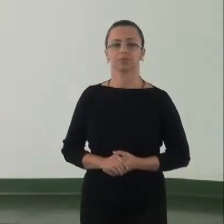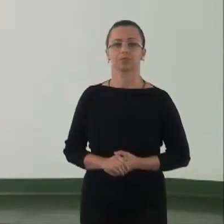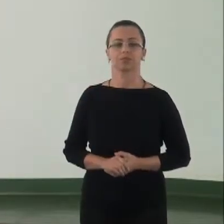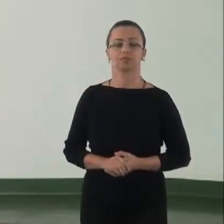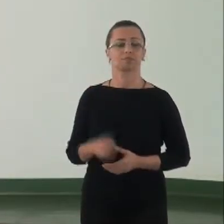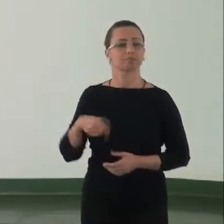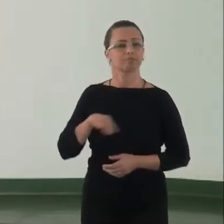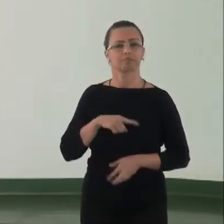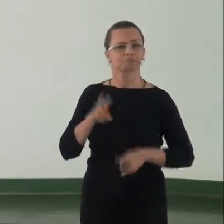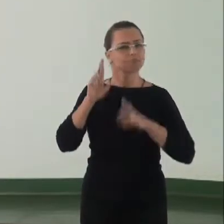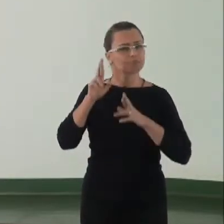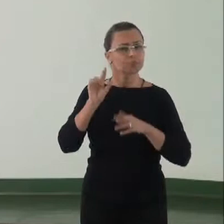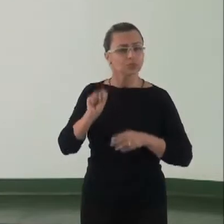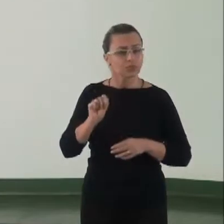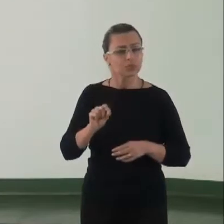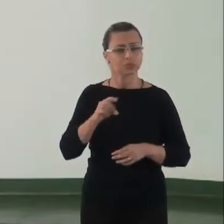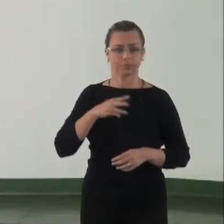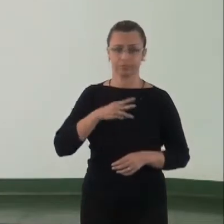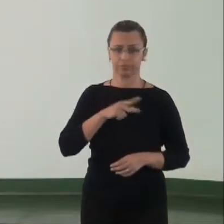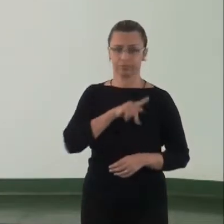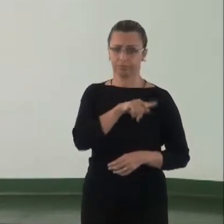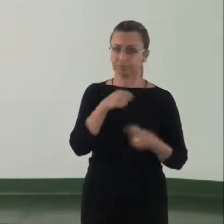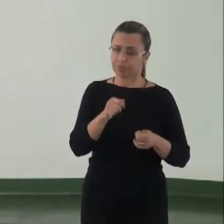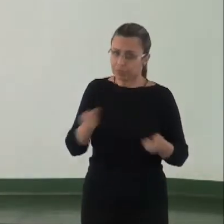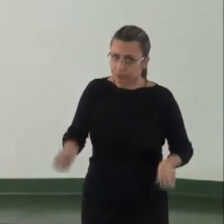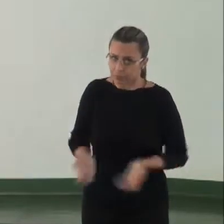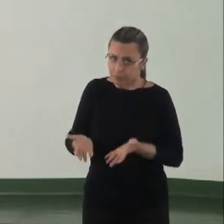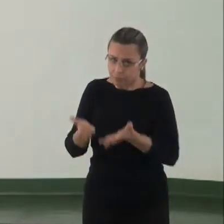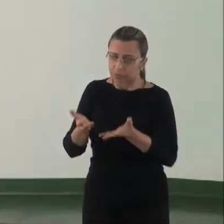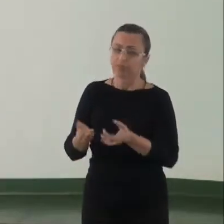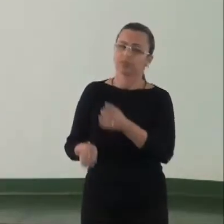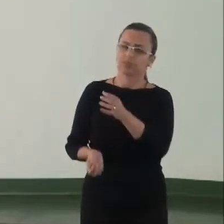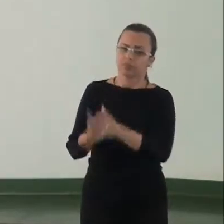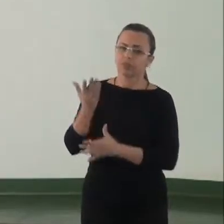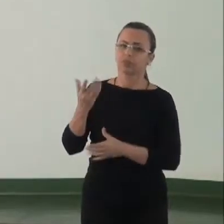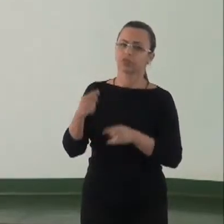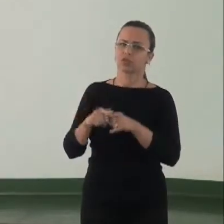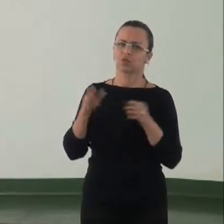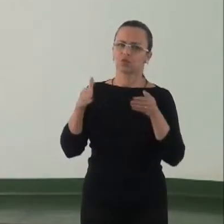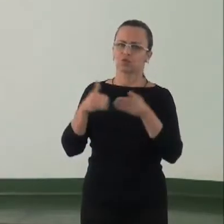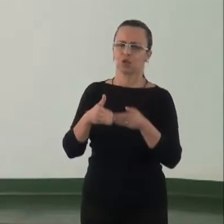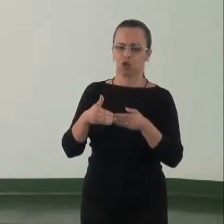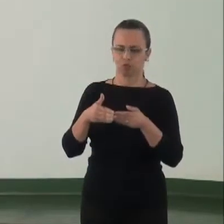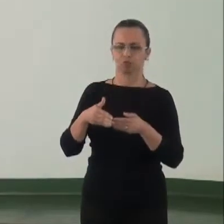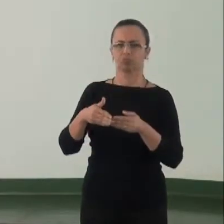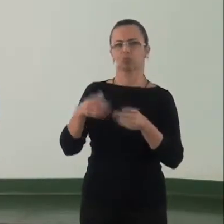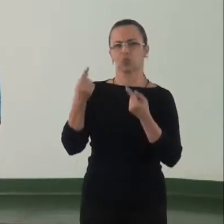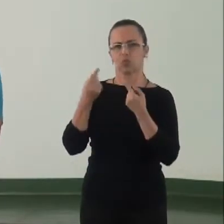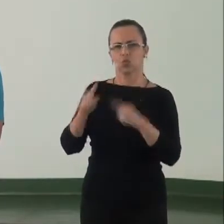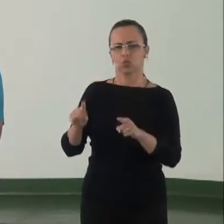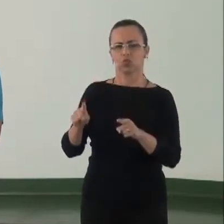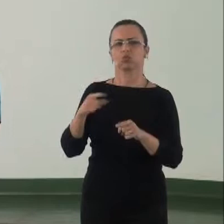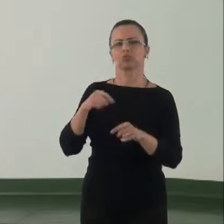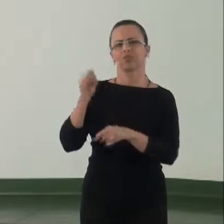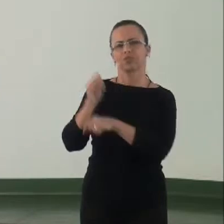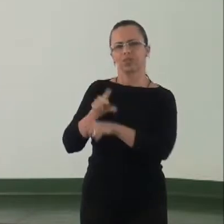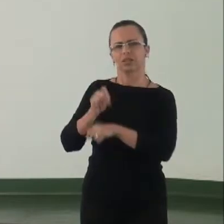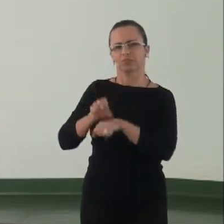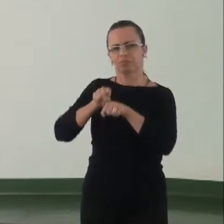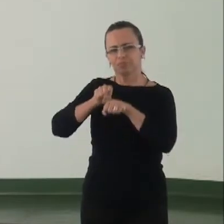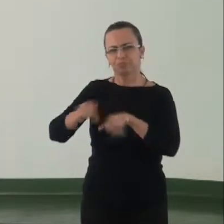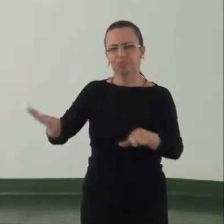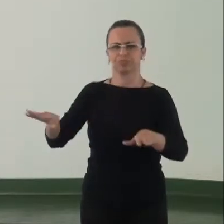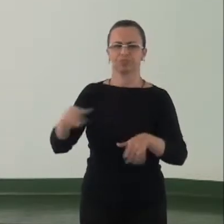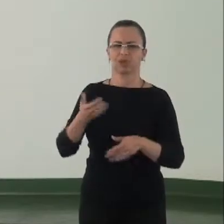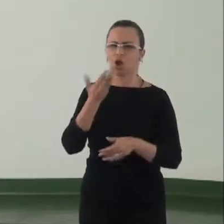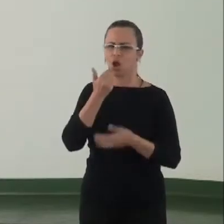que o Ministério Público fomente criação e funcionamento dos fóruns de combate aos impactos agrotóxicos em todos os estados, como já